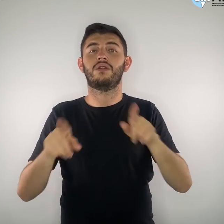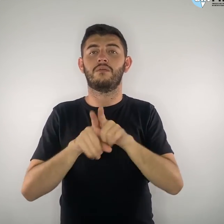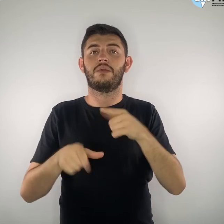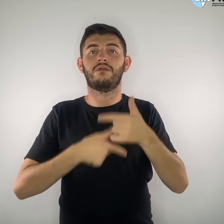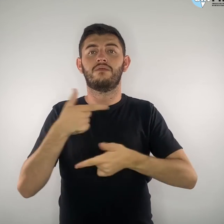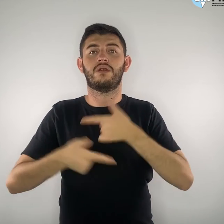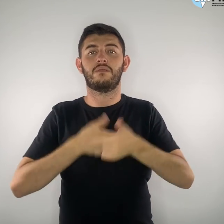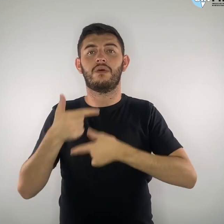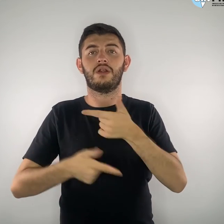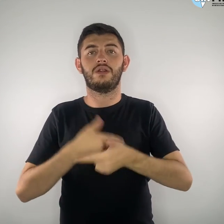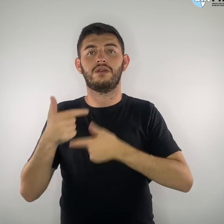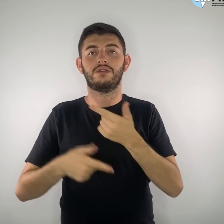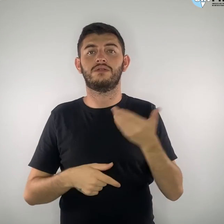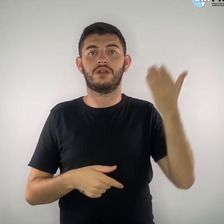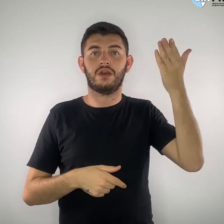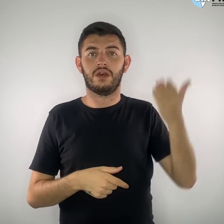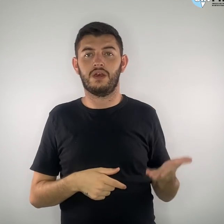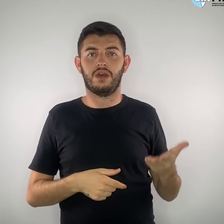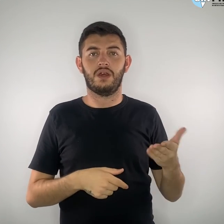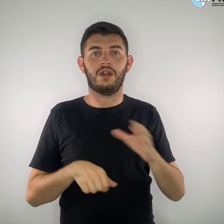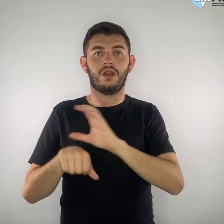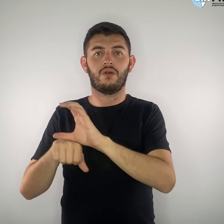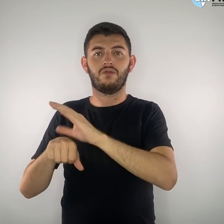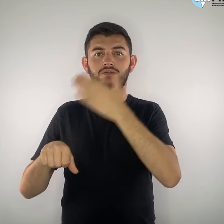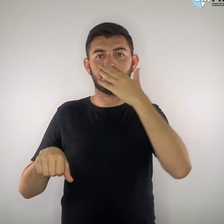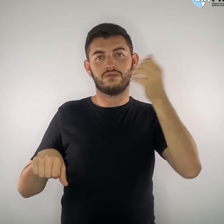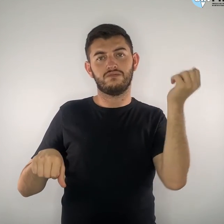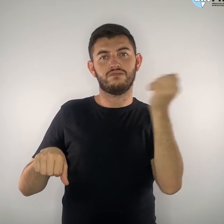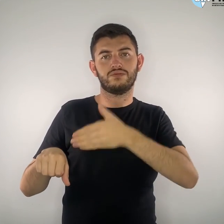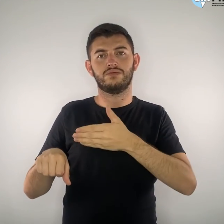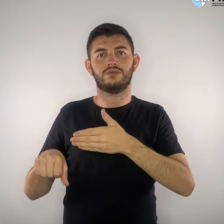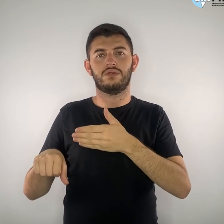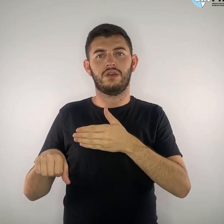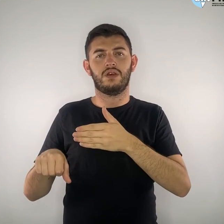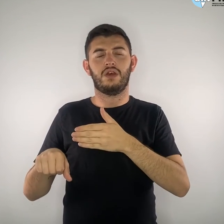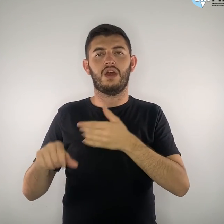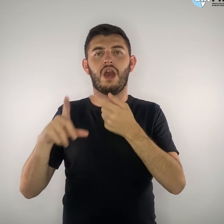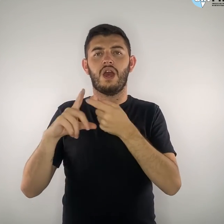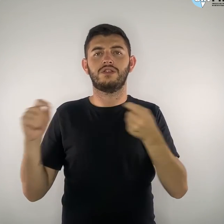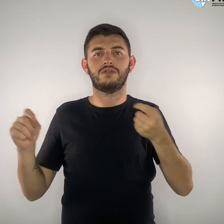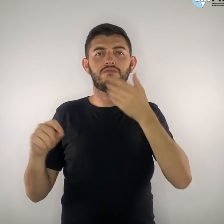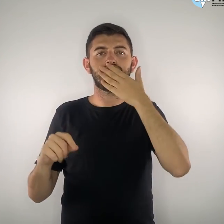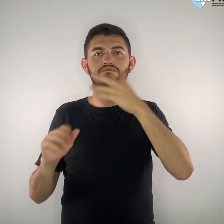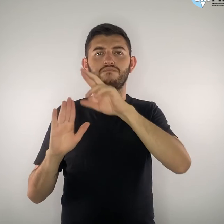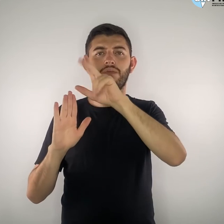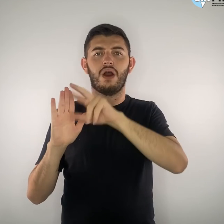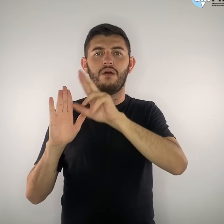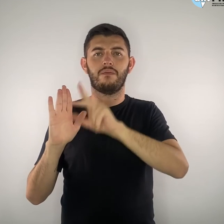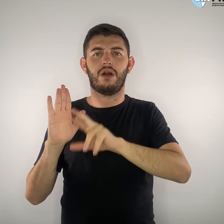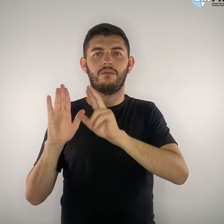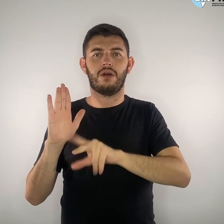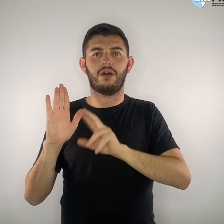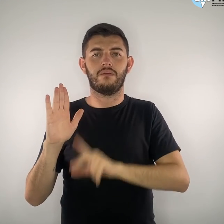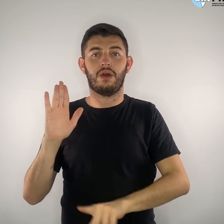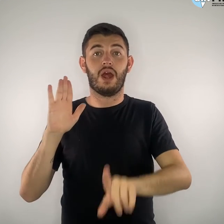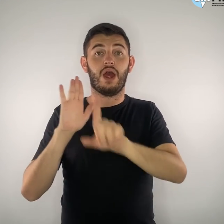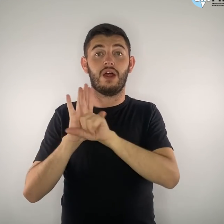desrespeitou a Constituição Federal em vários artigos. A Lei da Mordaça se